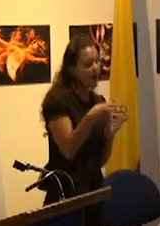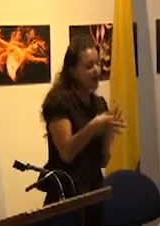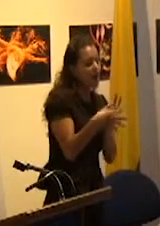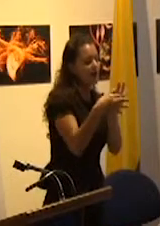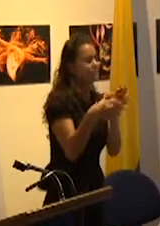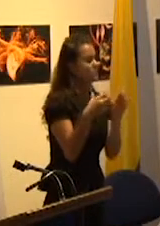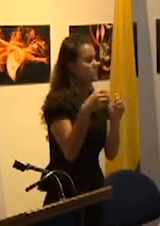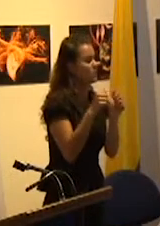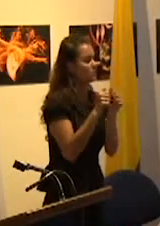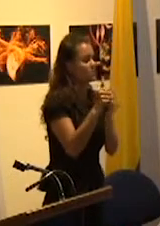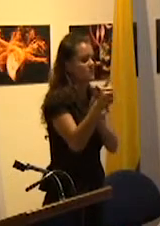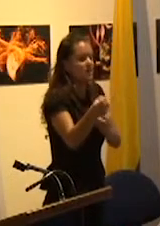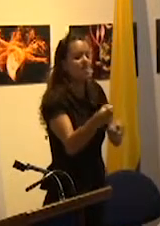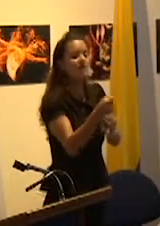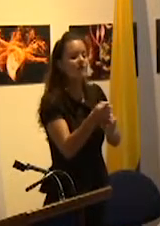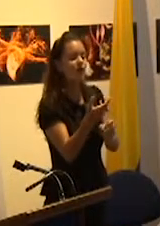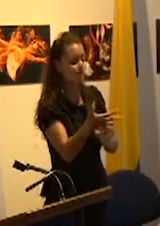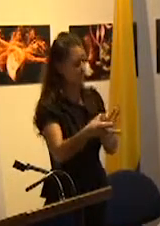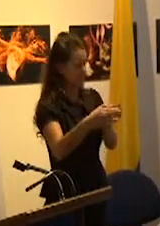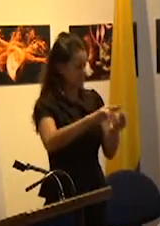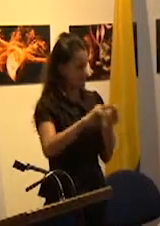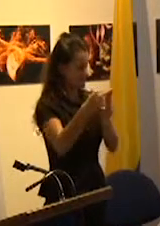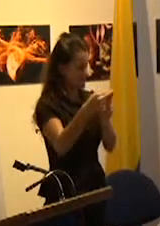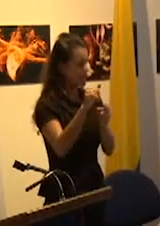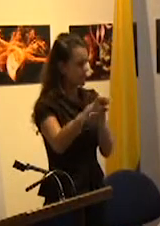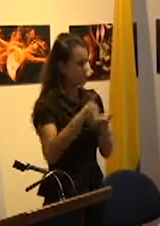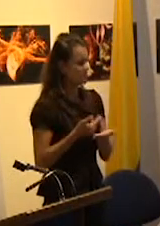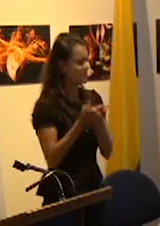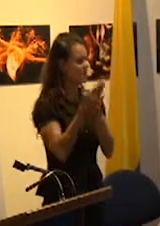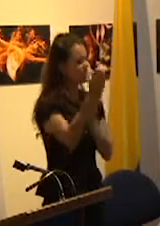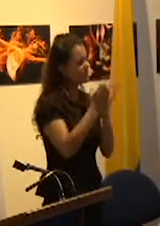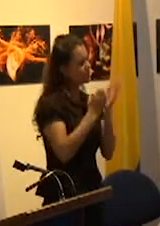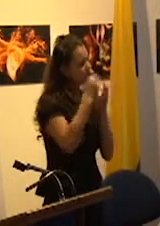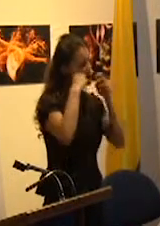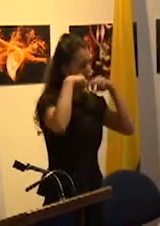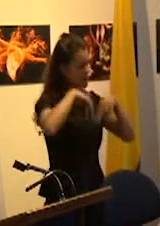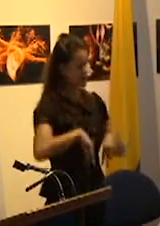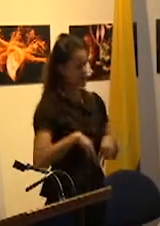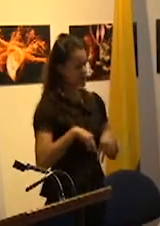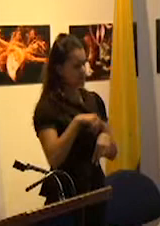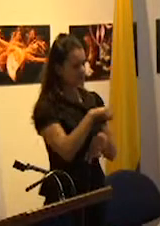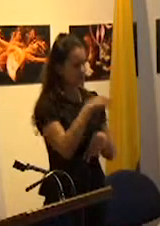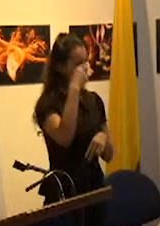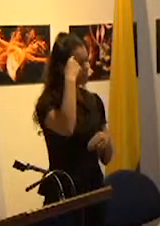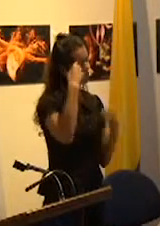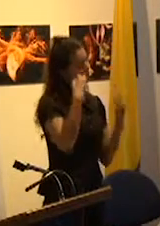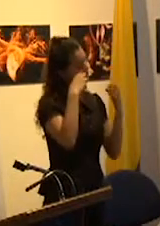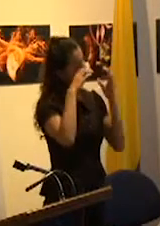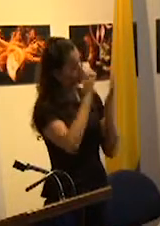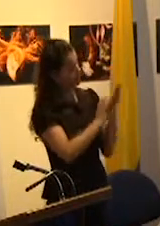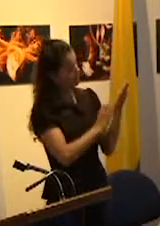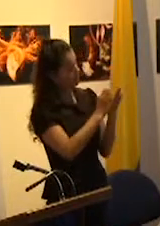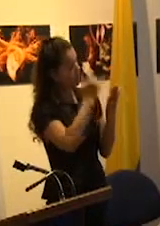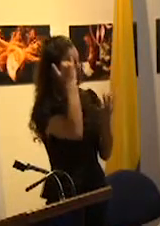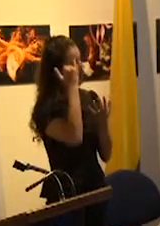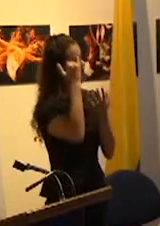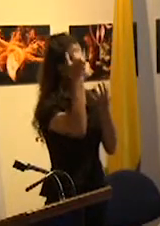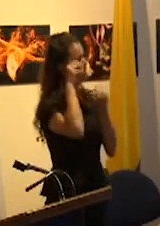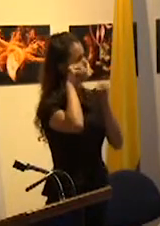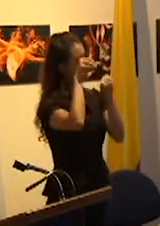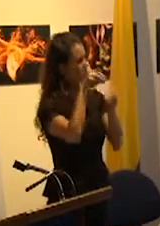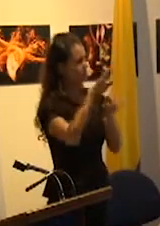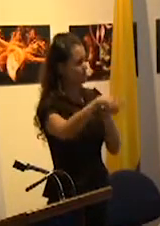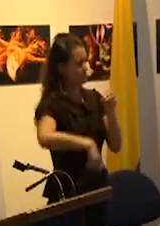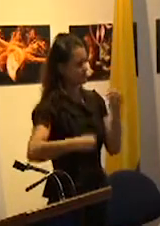y se objeta el currículum humanista que era considerado el ideal formativo de la escuela